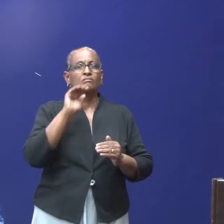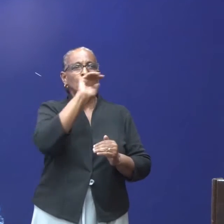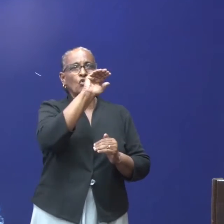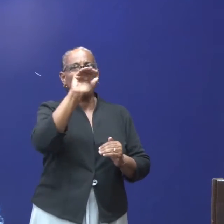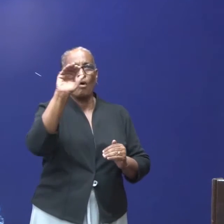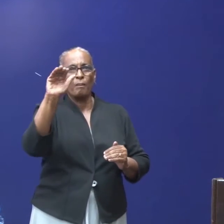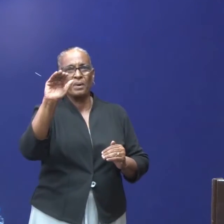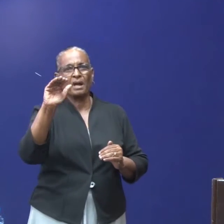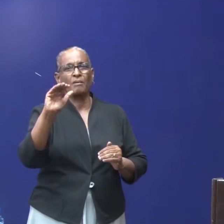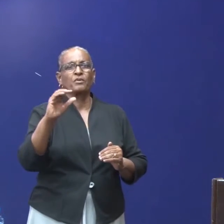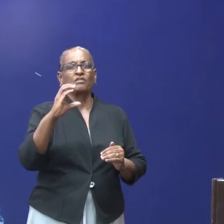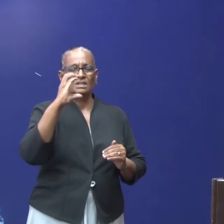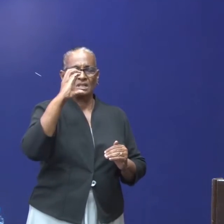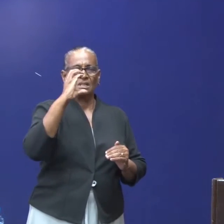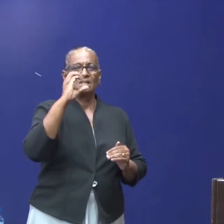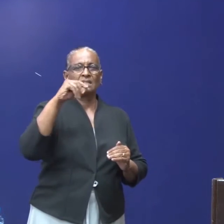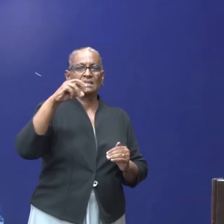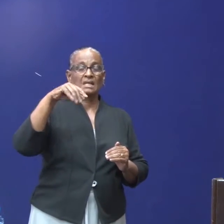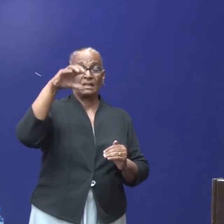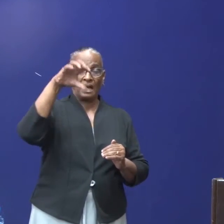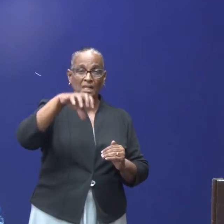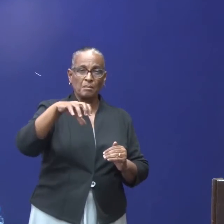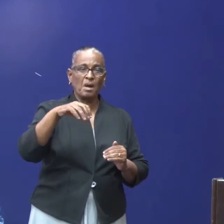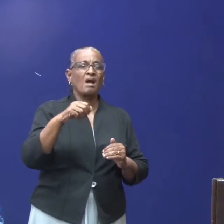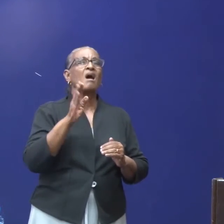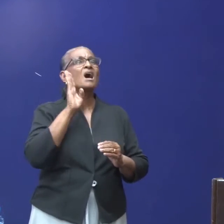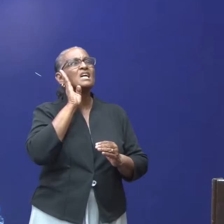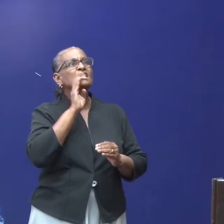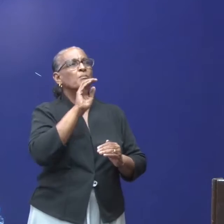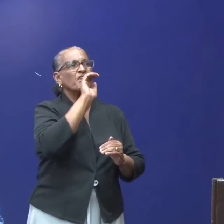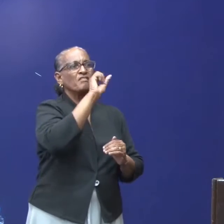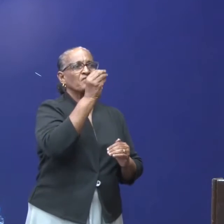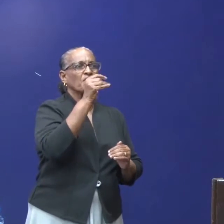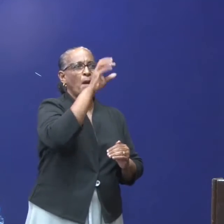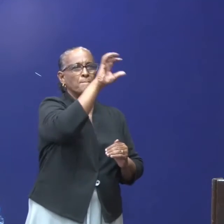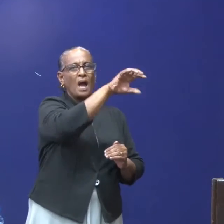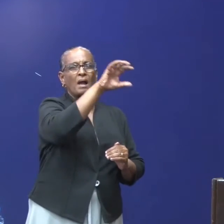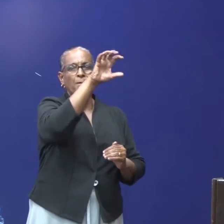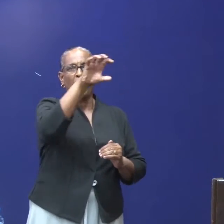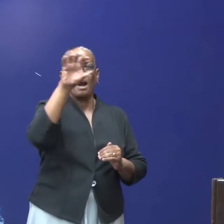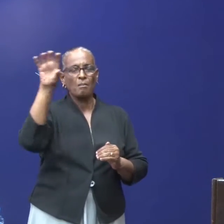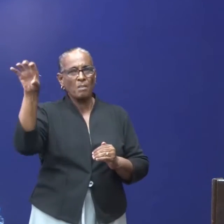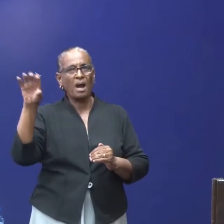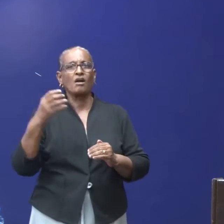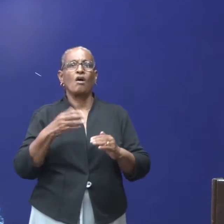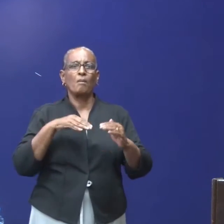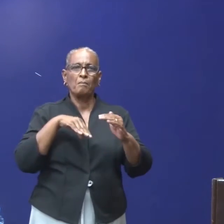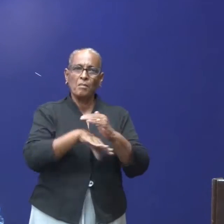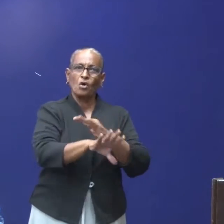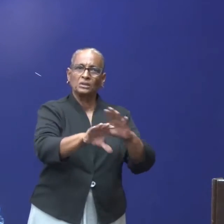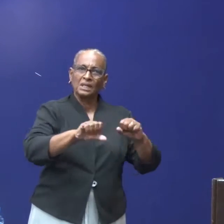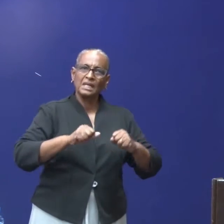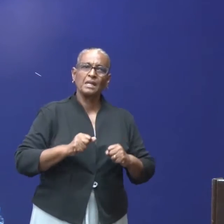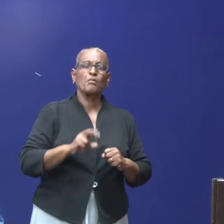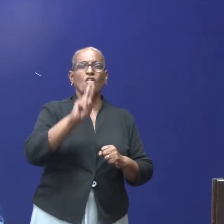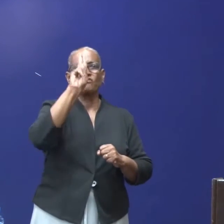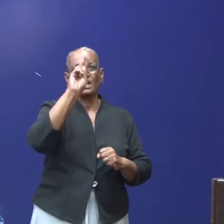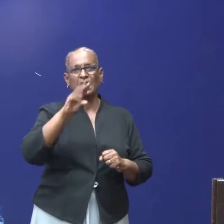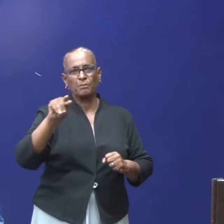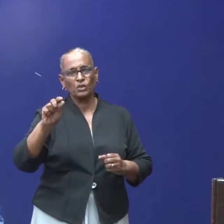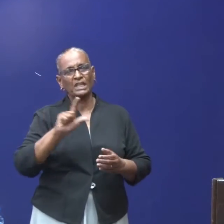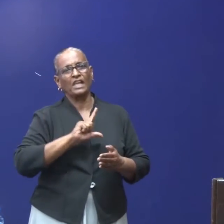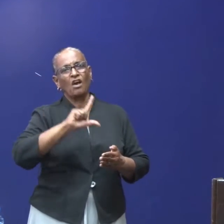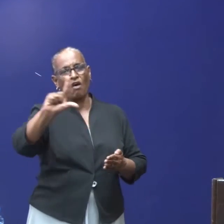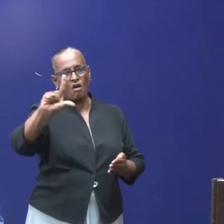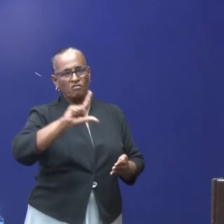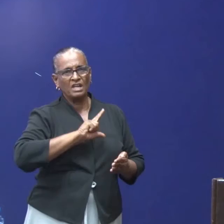via de centrale bank wordt gedaan naar de banken om ondernemingen die een lening hebben of een hypotheek hebben, dat zij